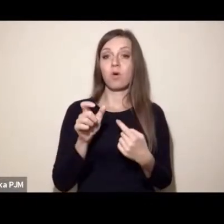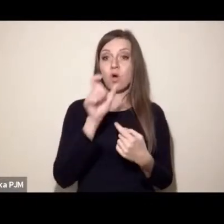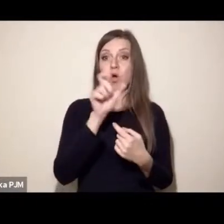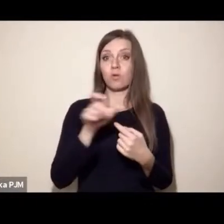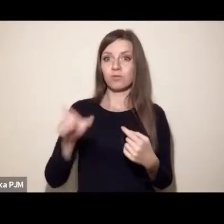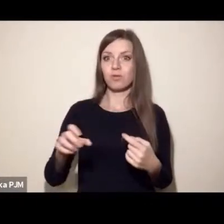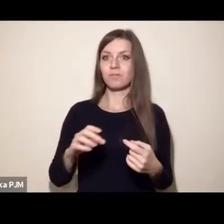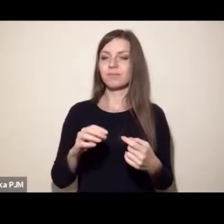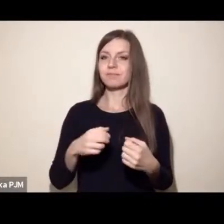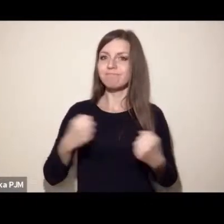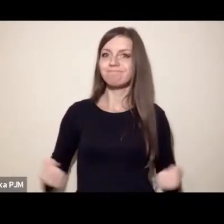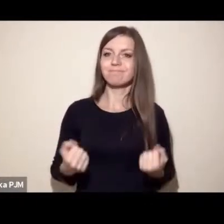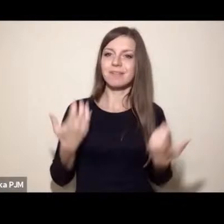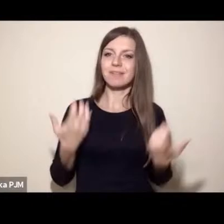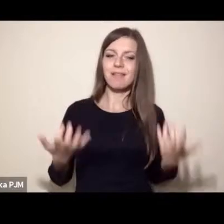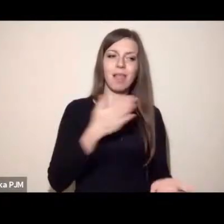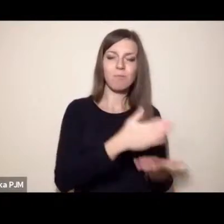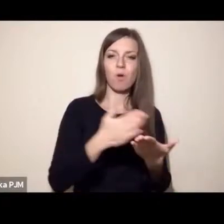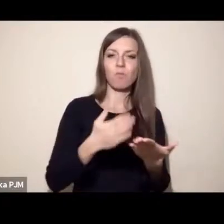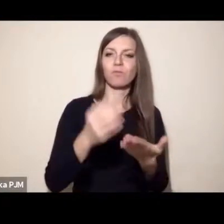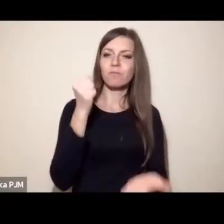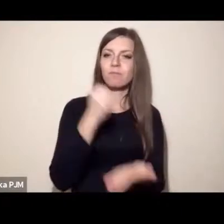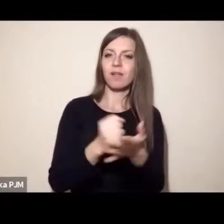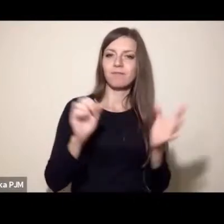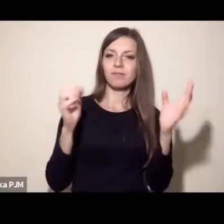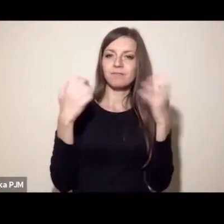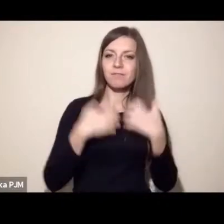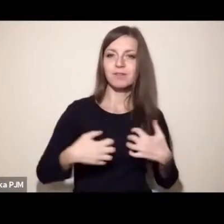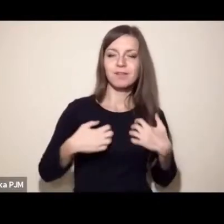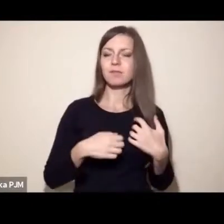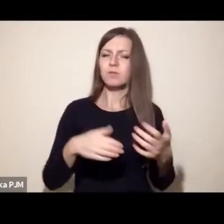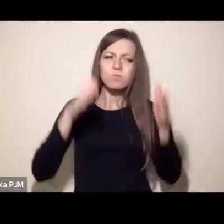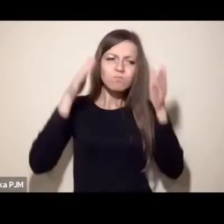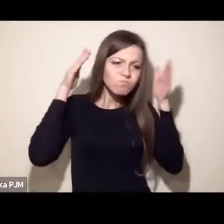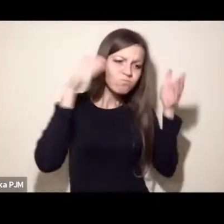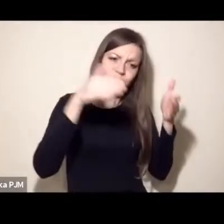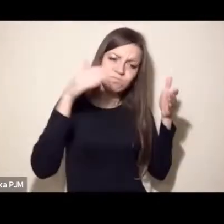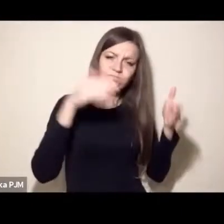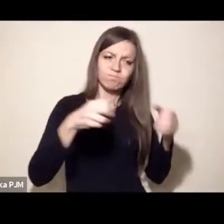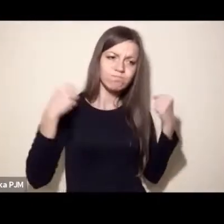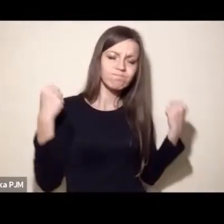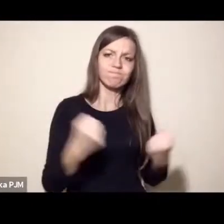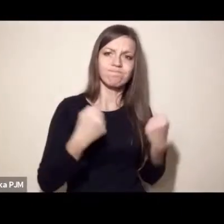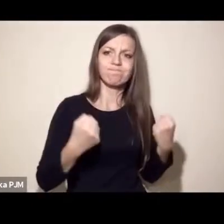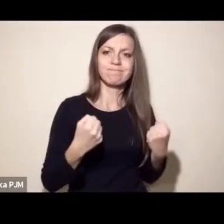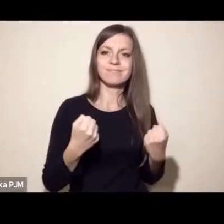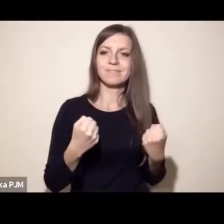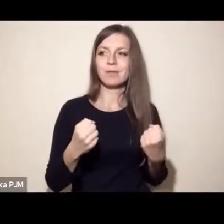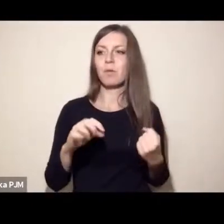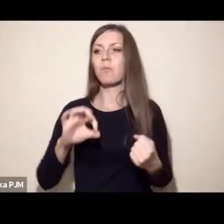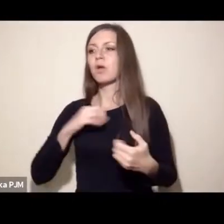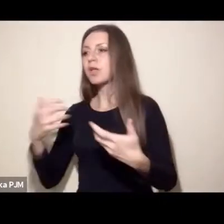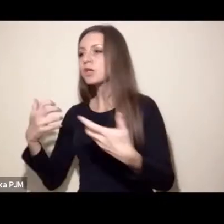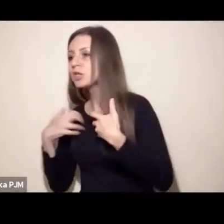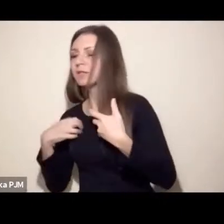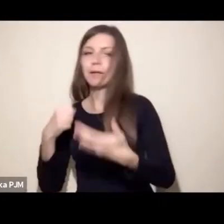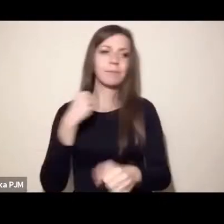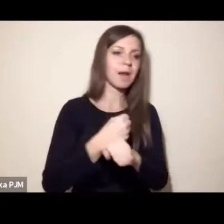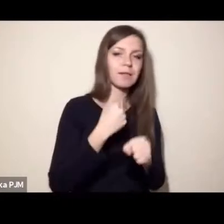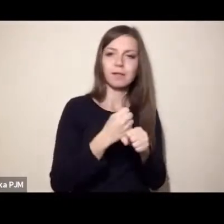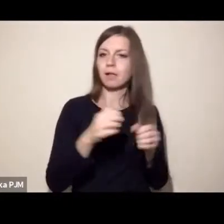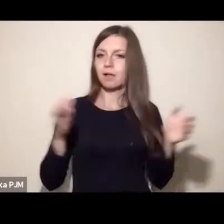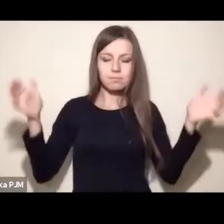zwierząt, są tej sprawie oddane niemal całym swoim jestestwem. Nie oddzielają za bardzo aktywizmu od życia, od pracy,